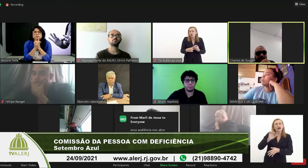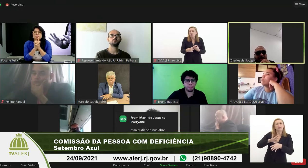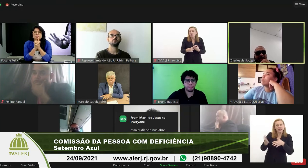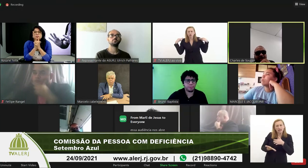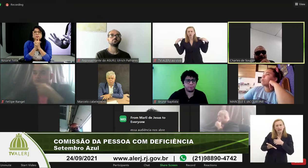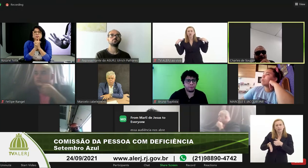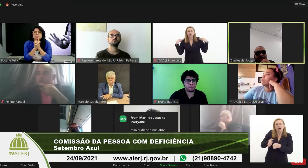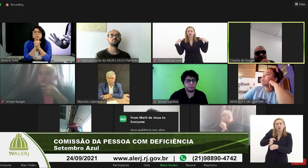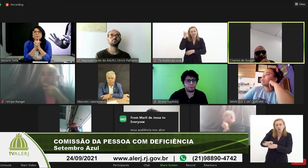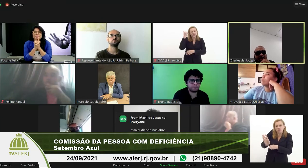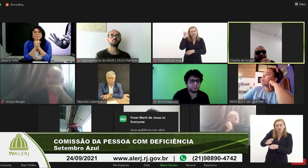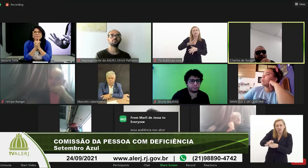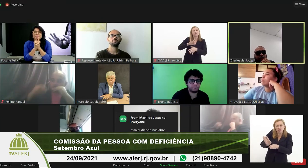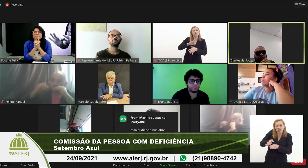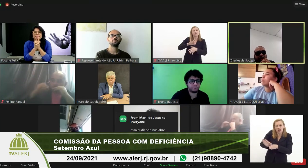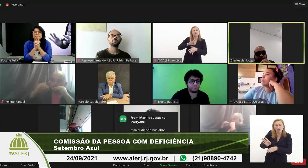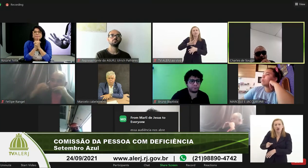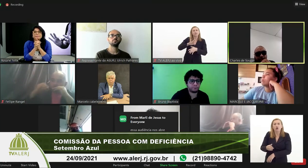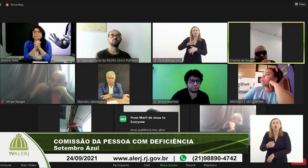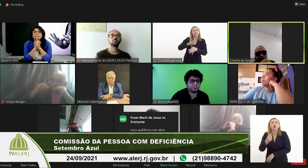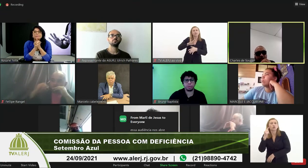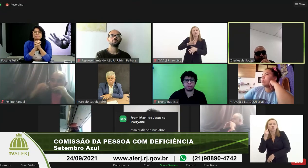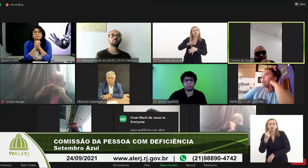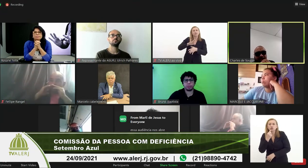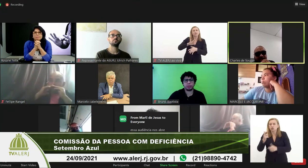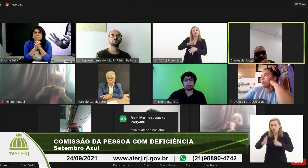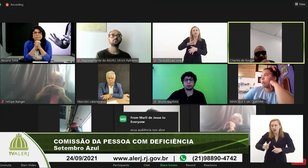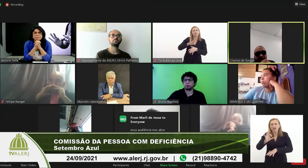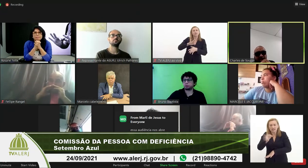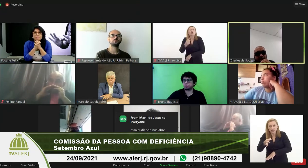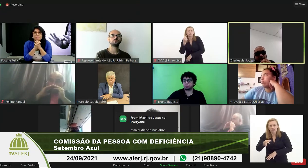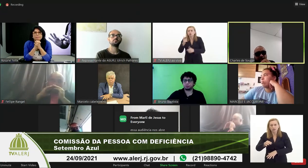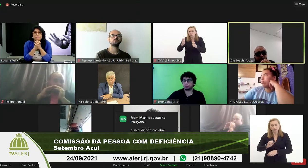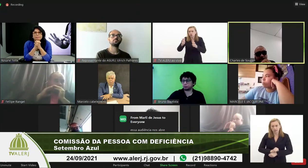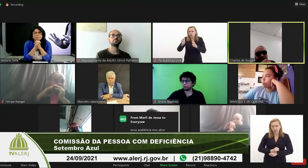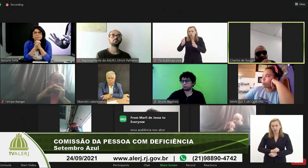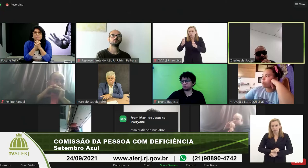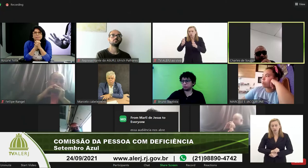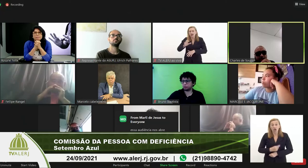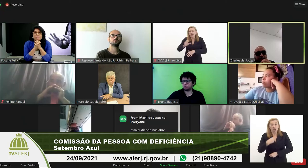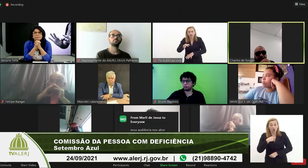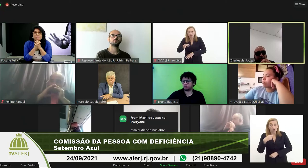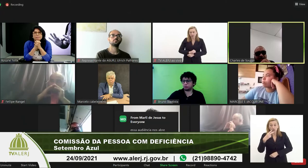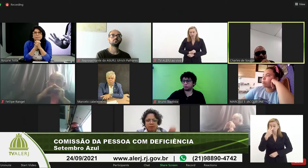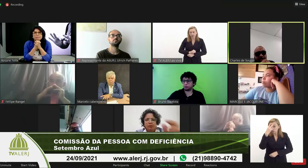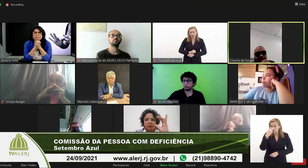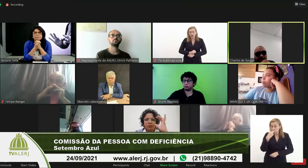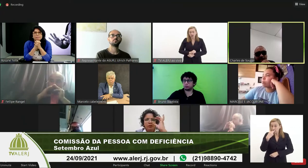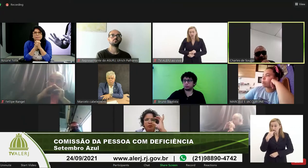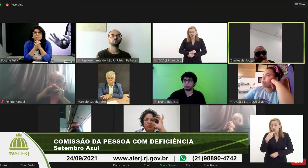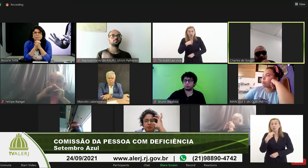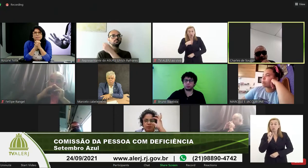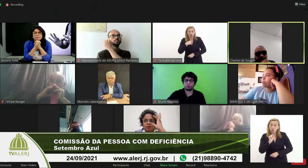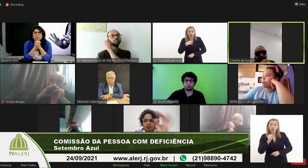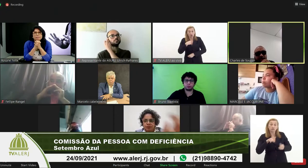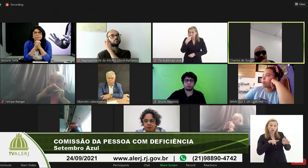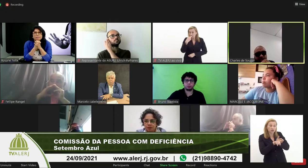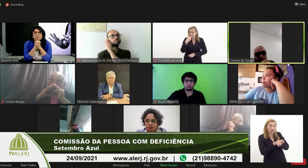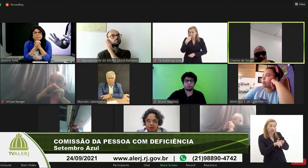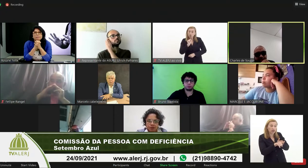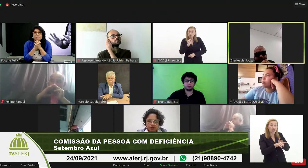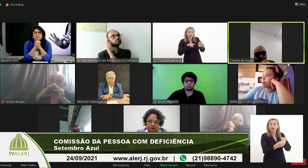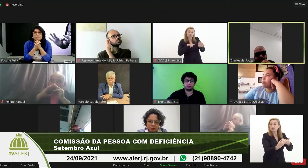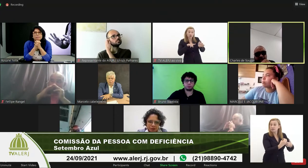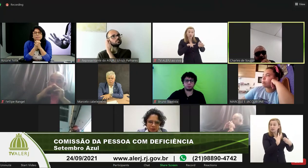orientar esse companheiro surdo para soltar no ponto no local que ele deseja eu encontro o cego posso lá e perguntar ele vai me orientar e a pessoa